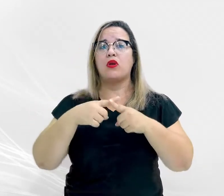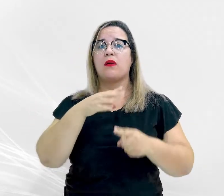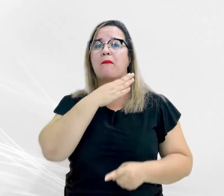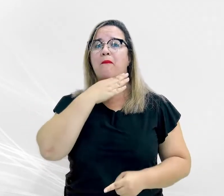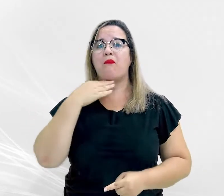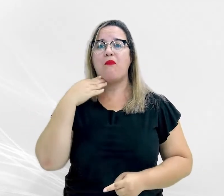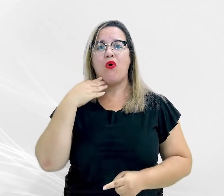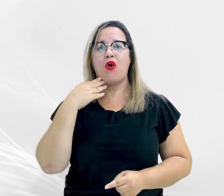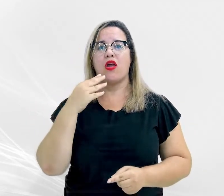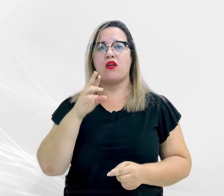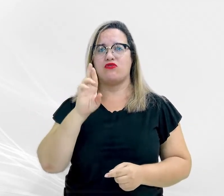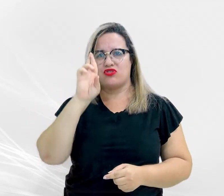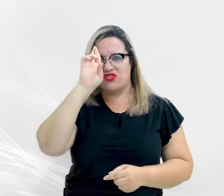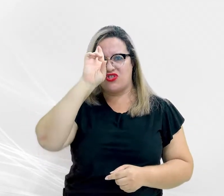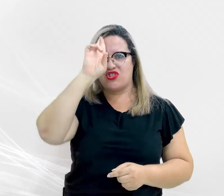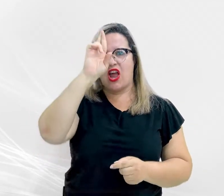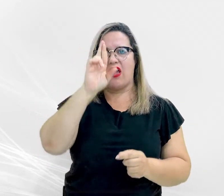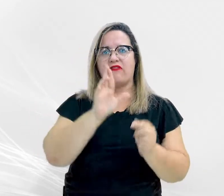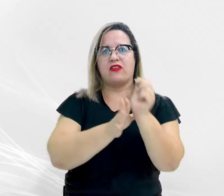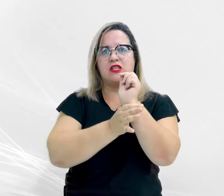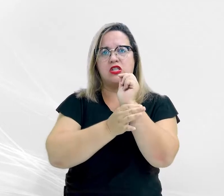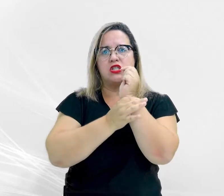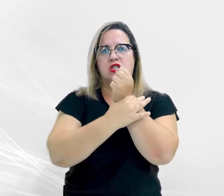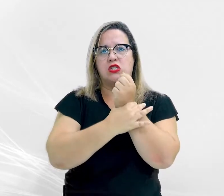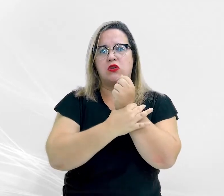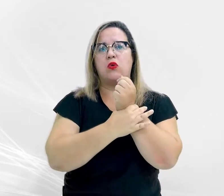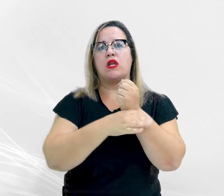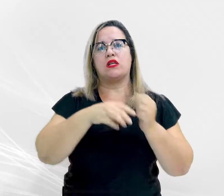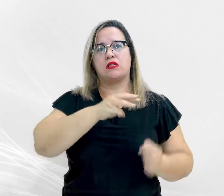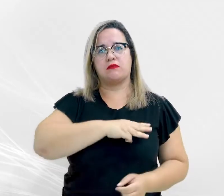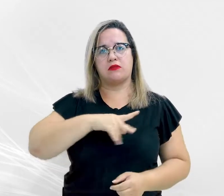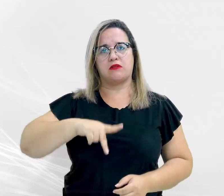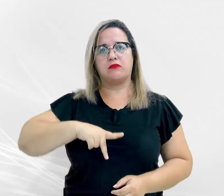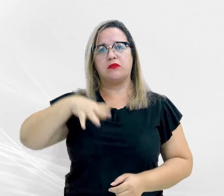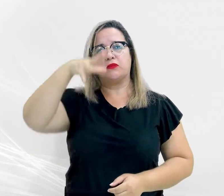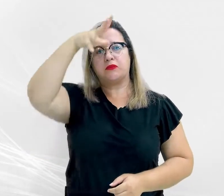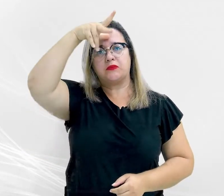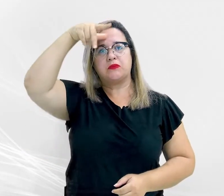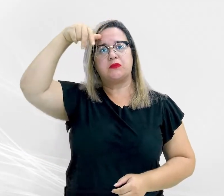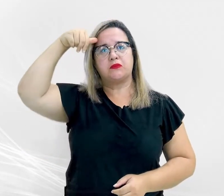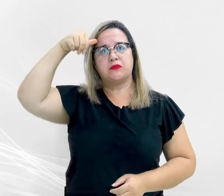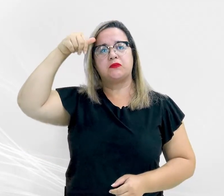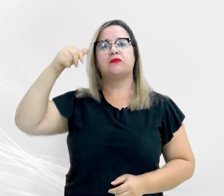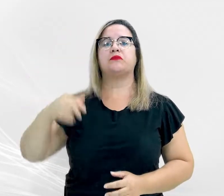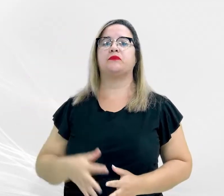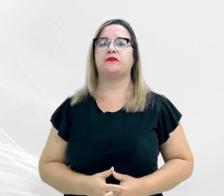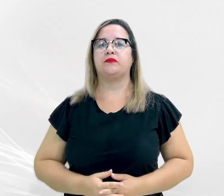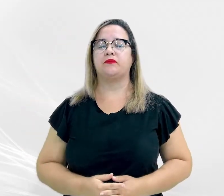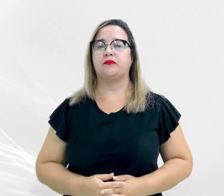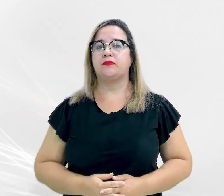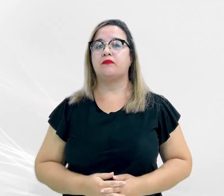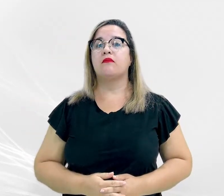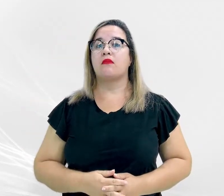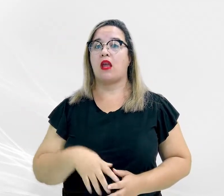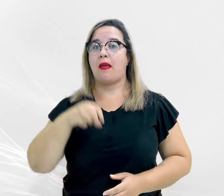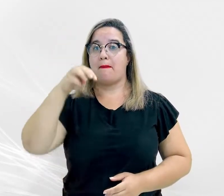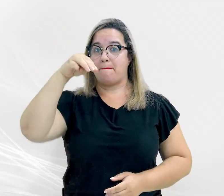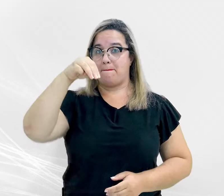chefe do Gabinete de Segurança Institucional do Ministério Público de Mato Grosso. Em sua fala, Milton Matos da Silveira